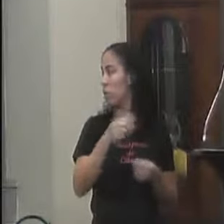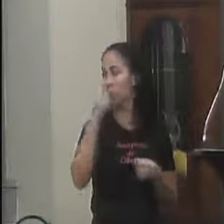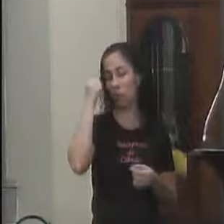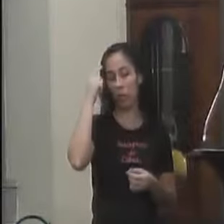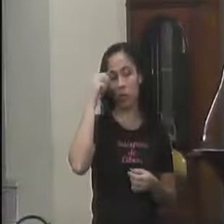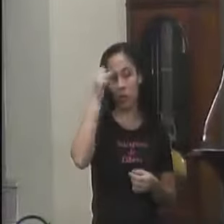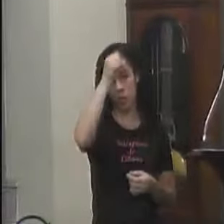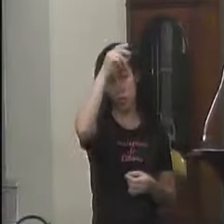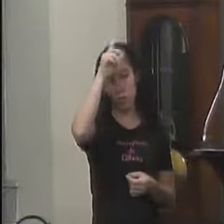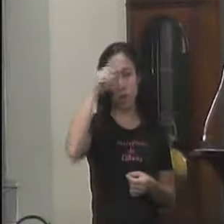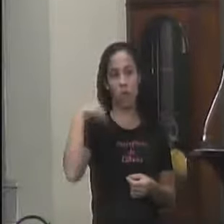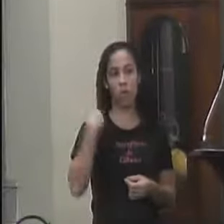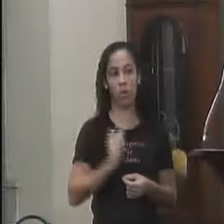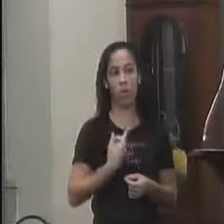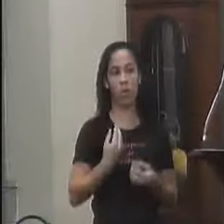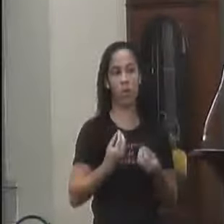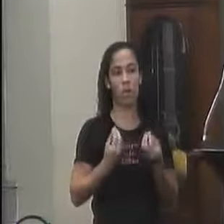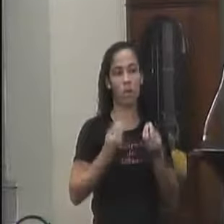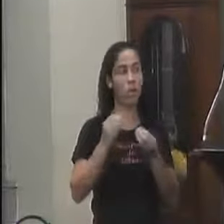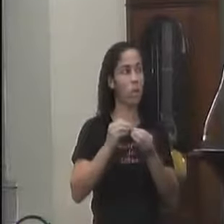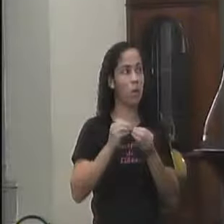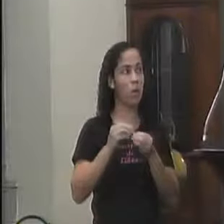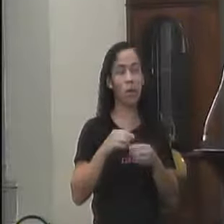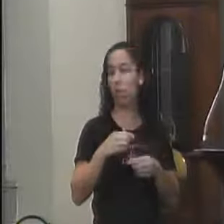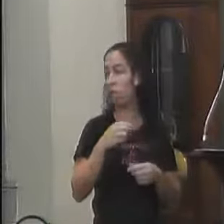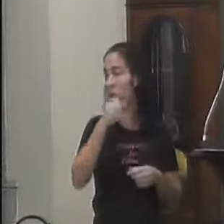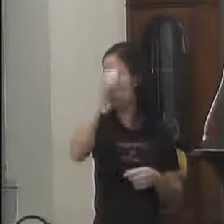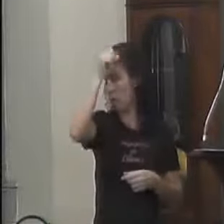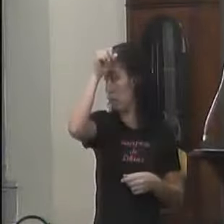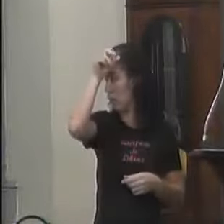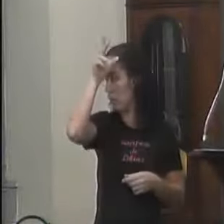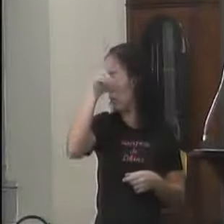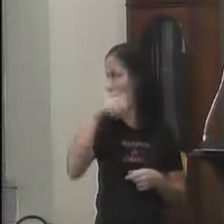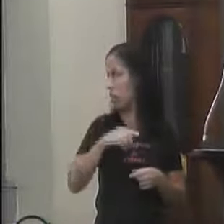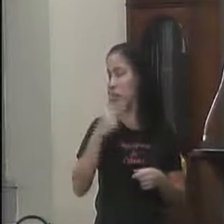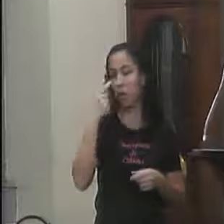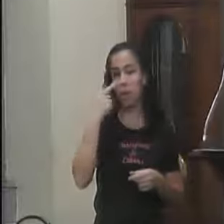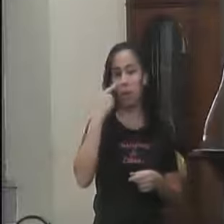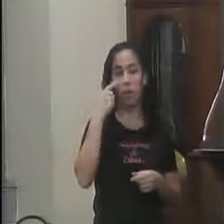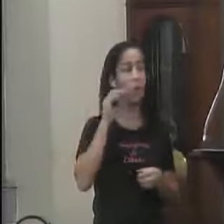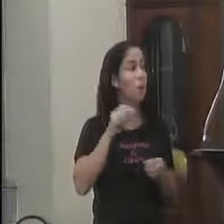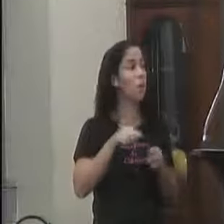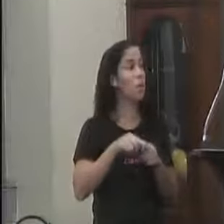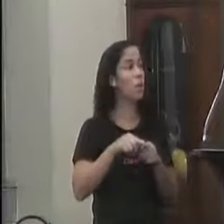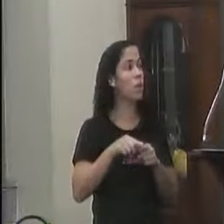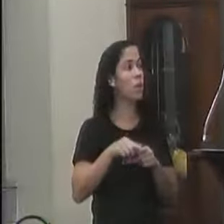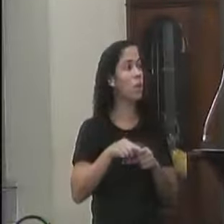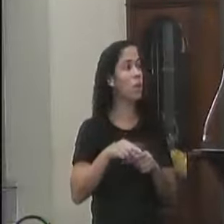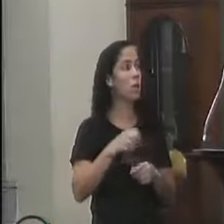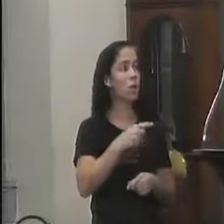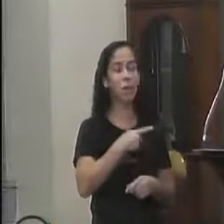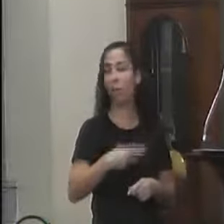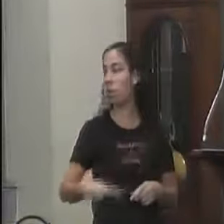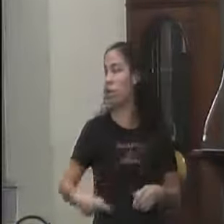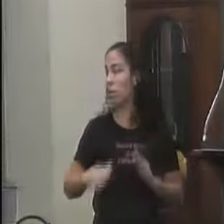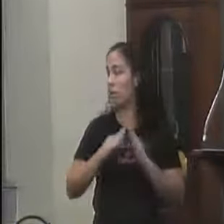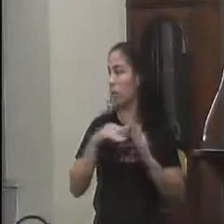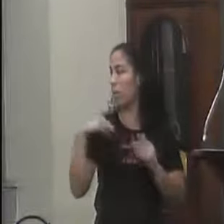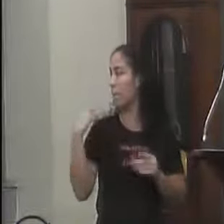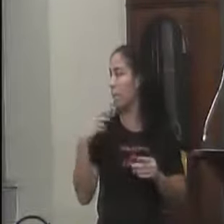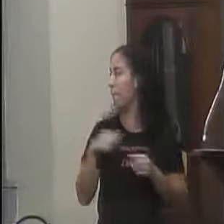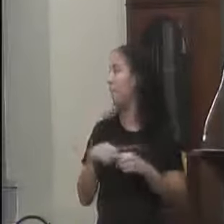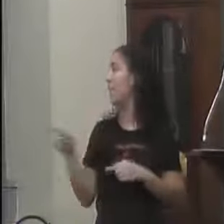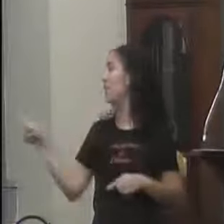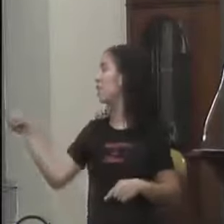nosso prefeito Eu não sei qual é ideia Do nosso prefeito E qual é a intenção Do nosso Do nosso presidente da casa Porque